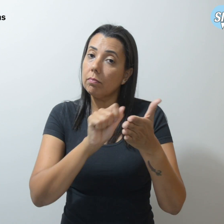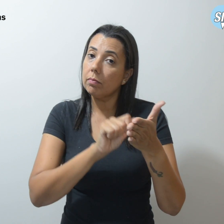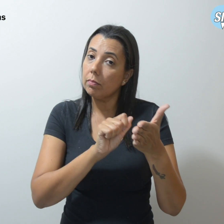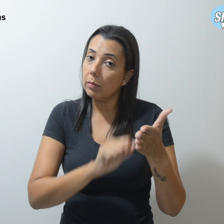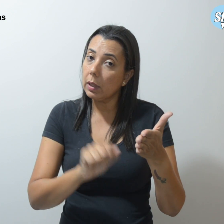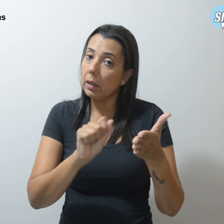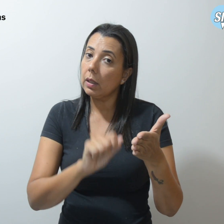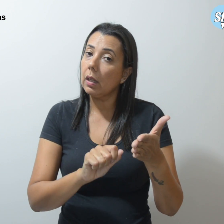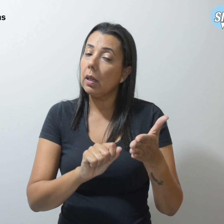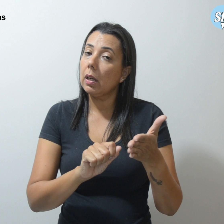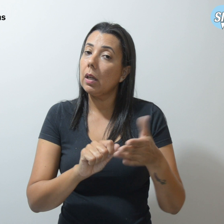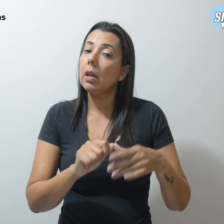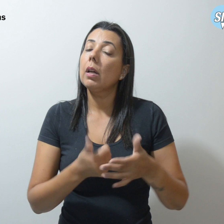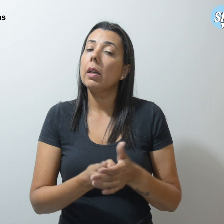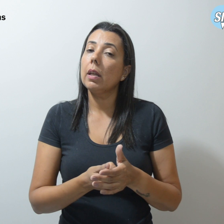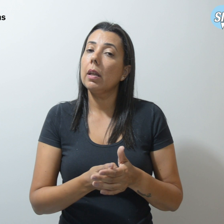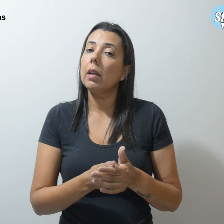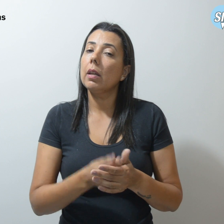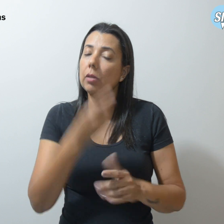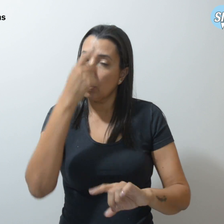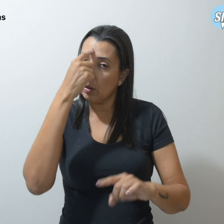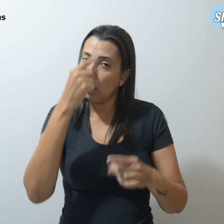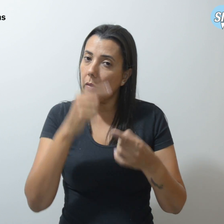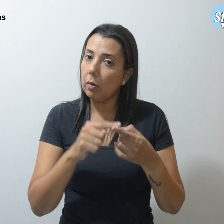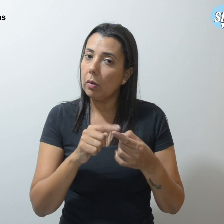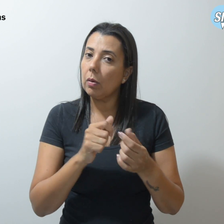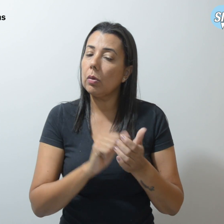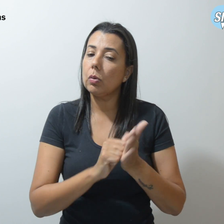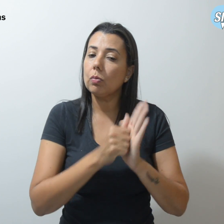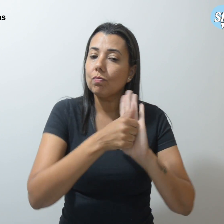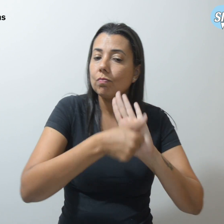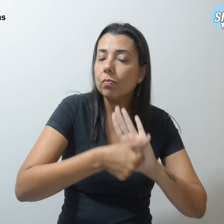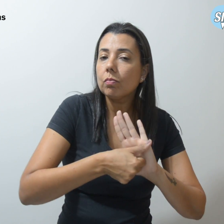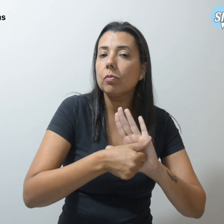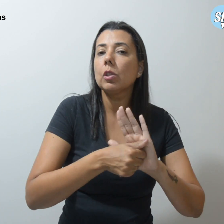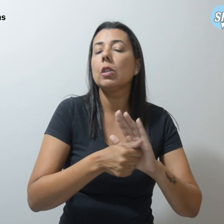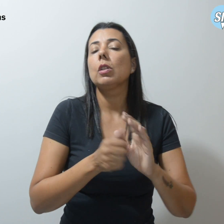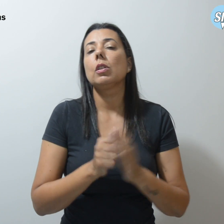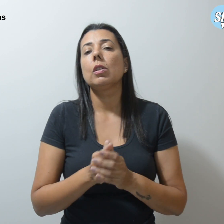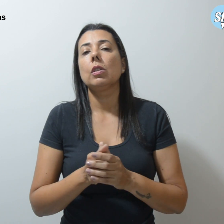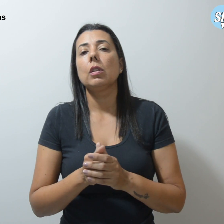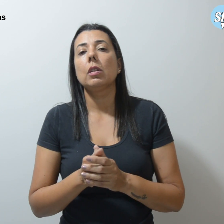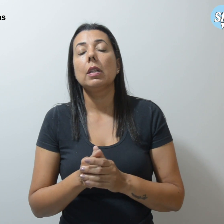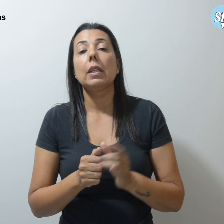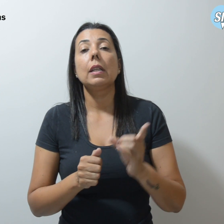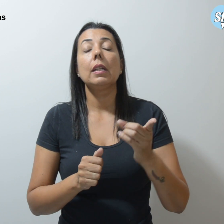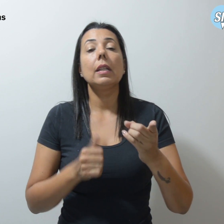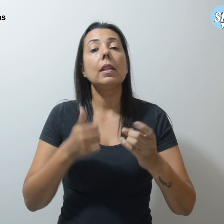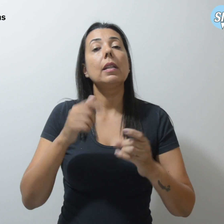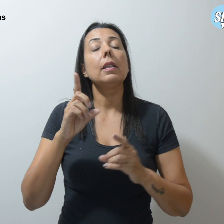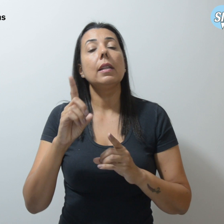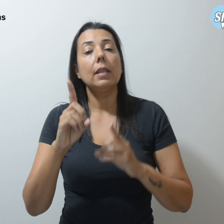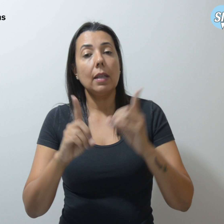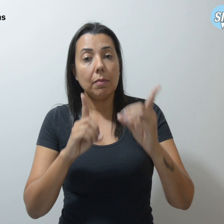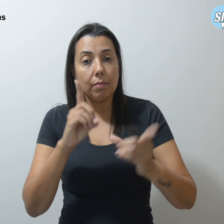gêneros textuais, sequências didáticas, dificuldades de aprendizagem e